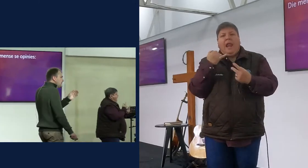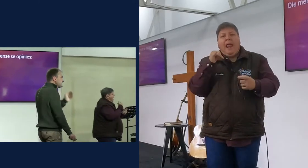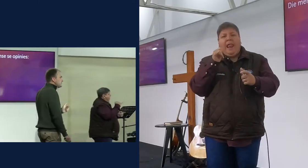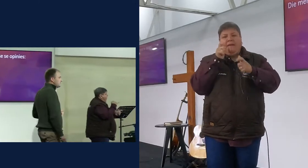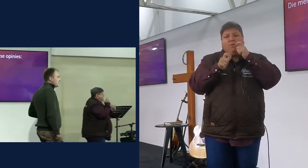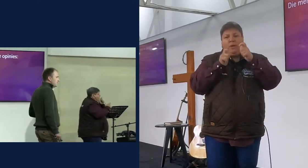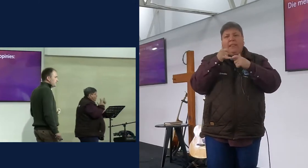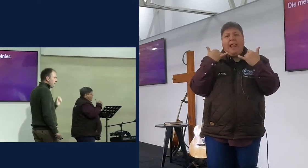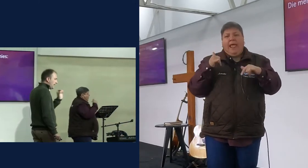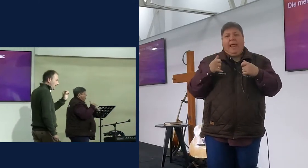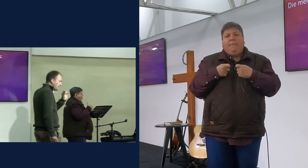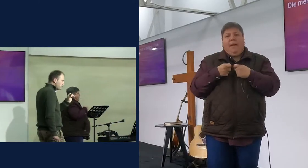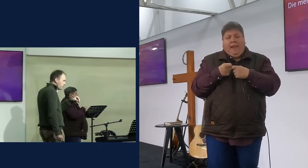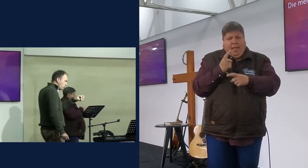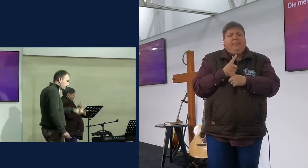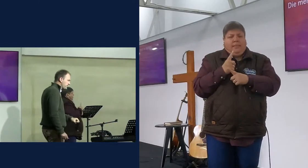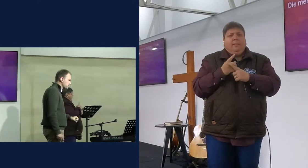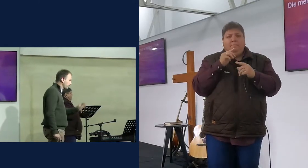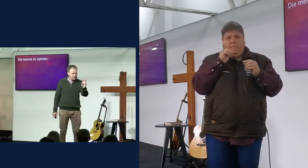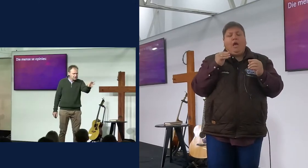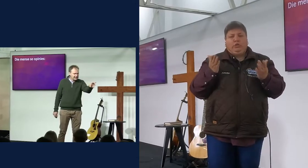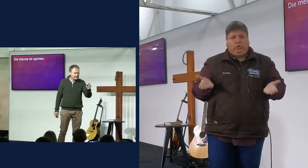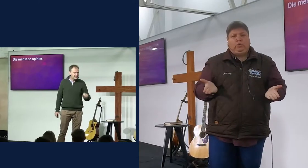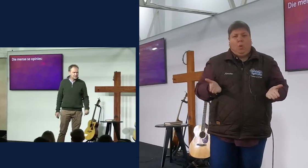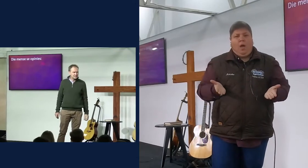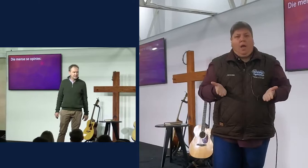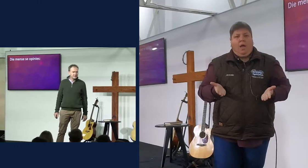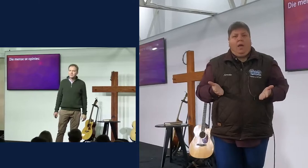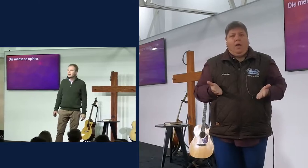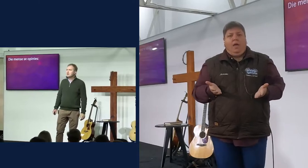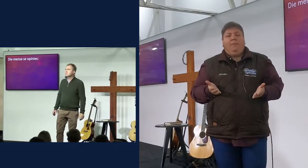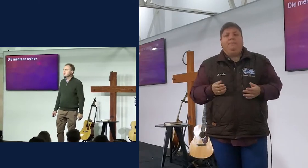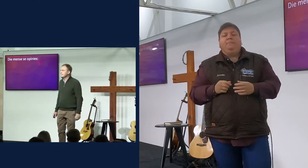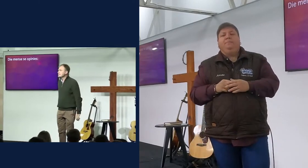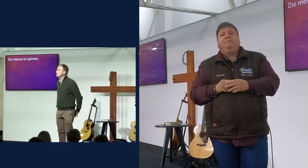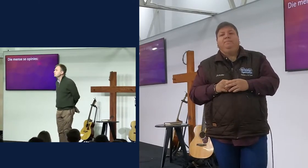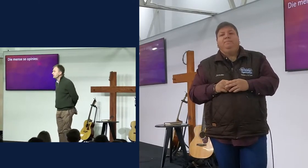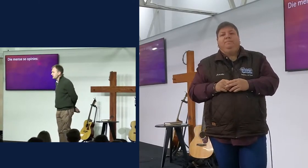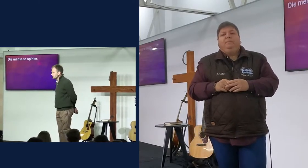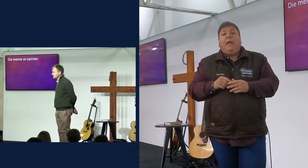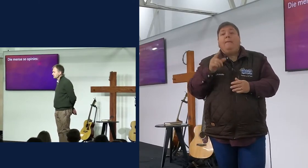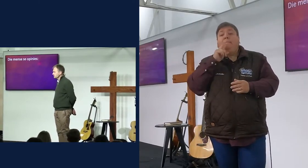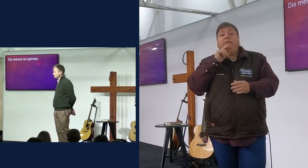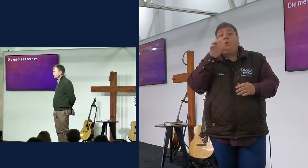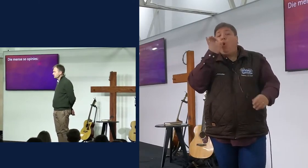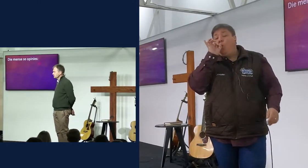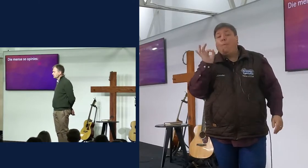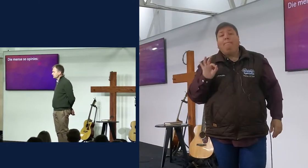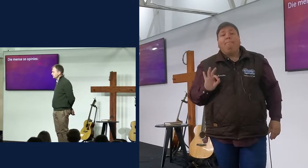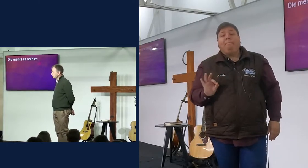en hier is ding wat ek wil, ek en jy moet vir oog en vast maak, wanneer ons krijt, jy heeft as lewe, mense het opinies,